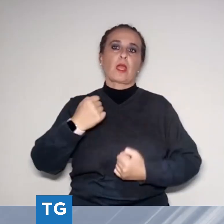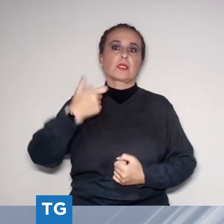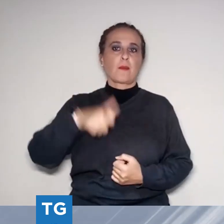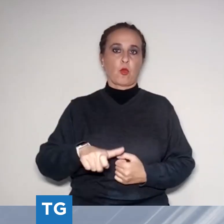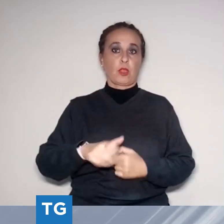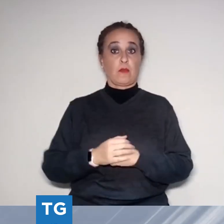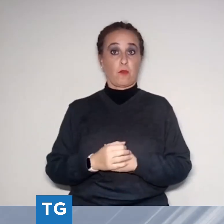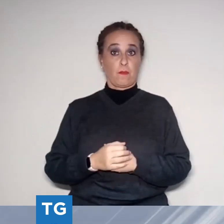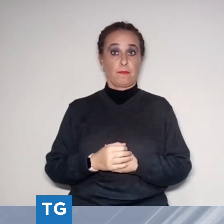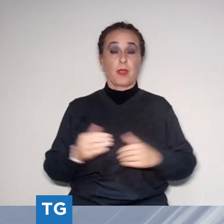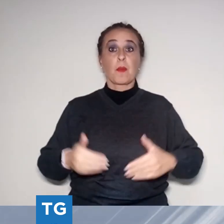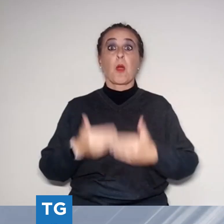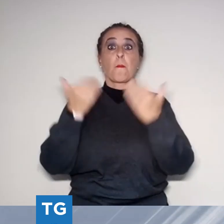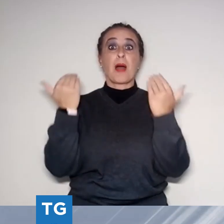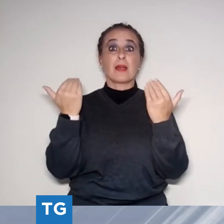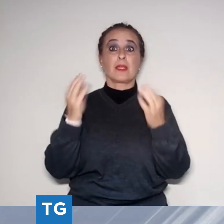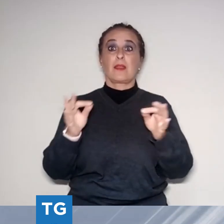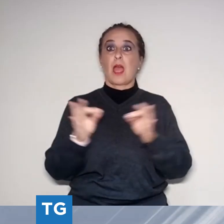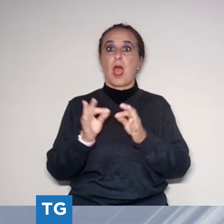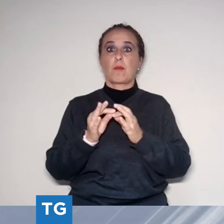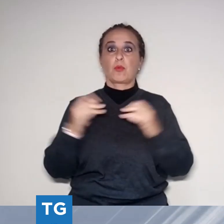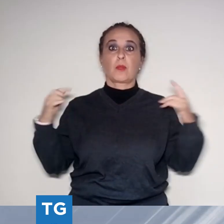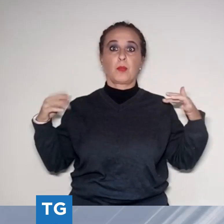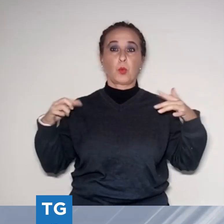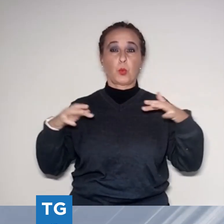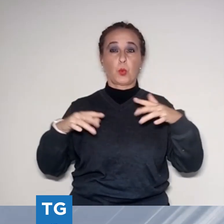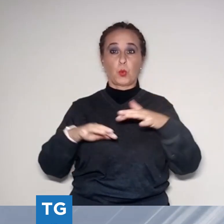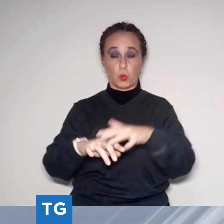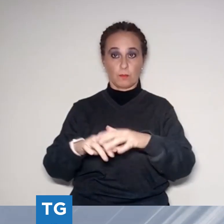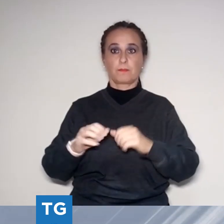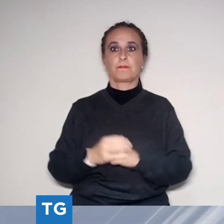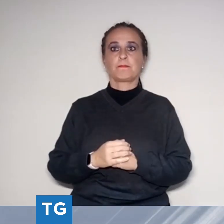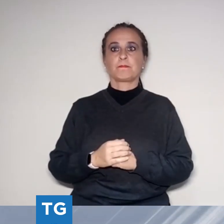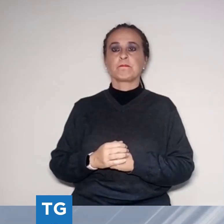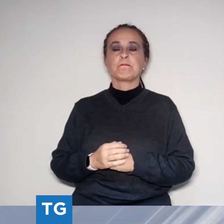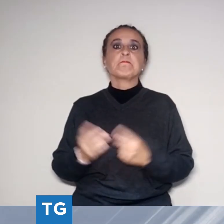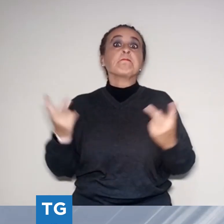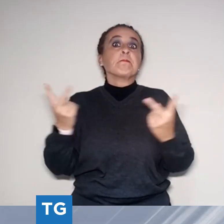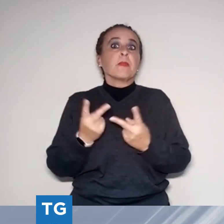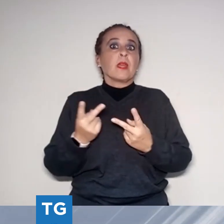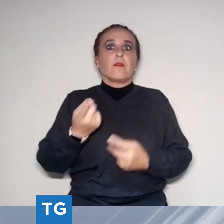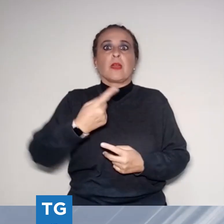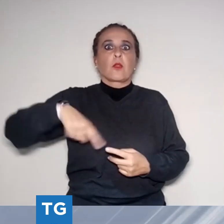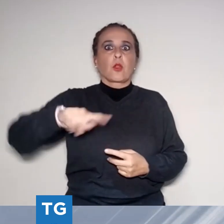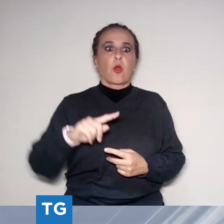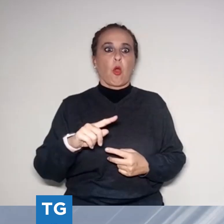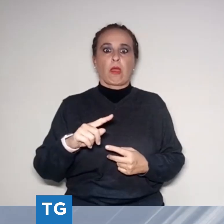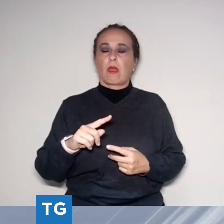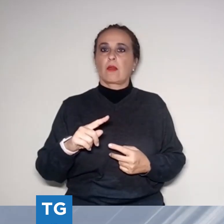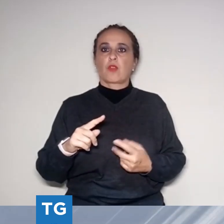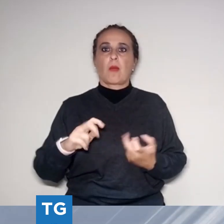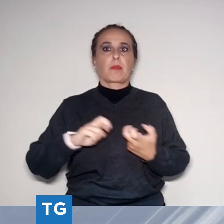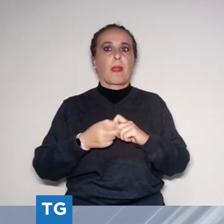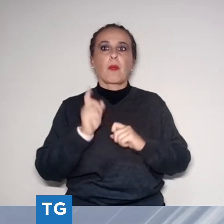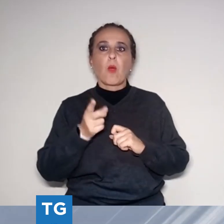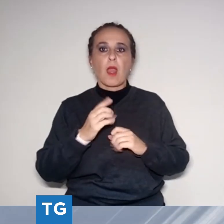proprio su questo problema. Nonostante che abbiamo la fognatura ormai qui a un chilometro, il Comune